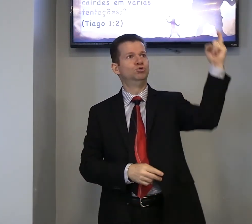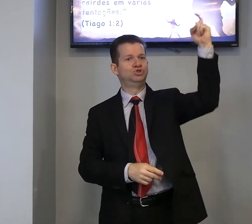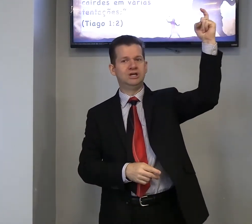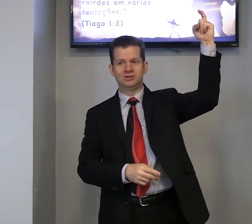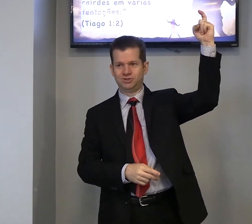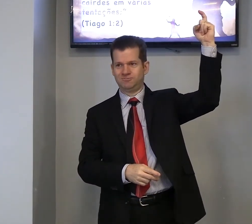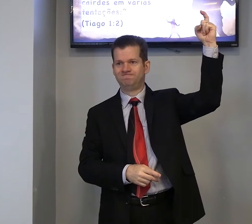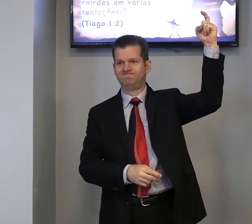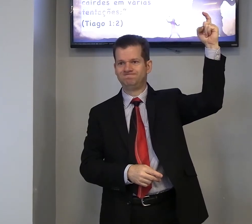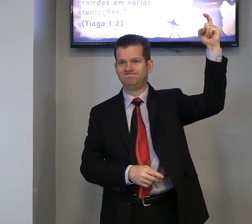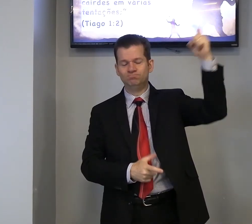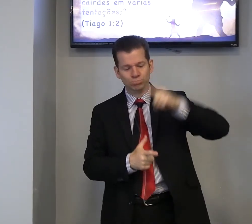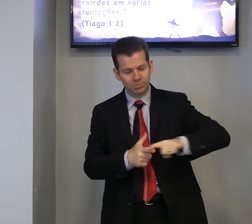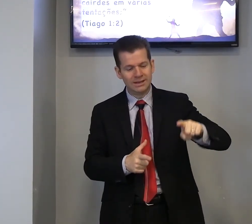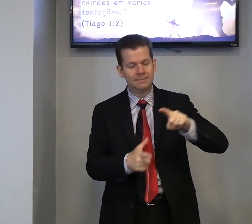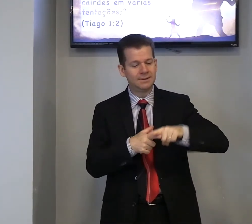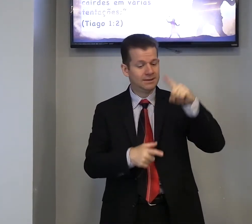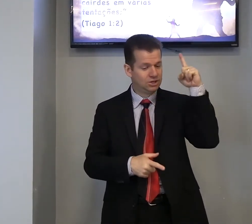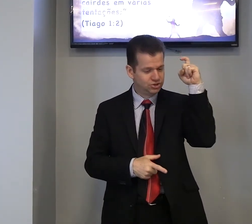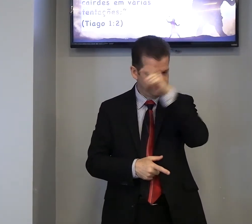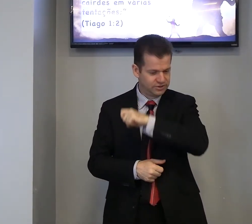o gigante, problema, difícil,